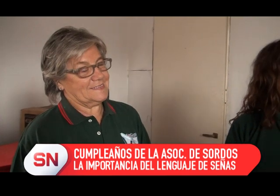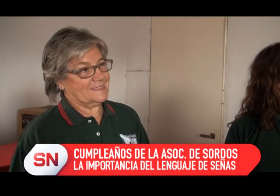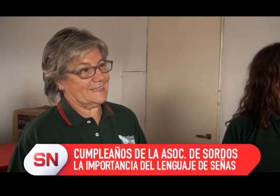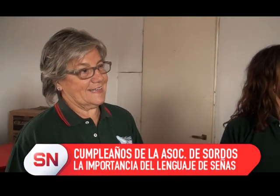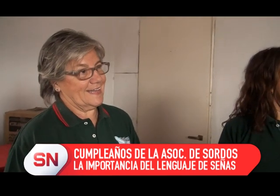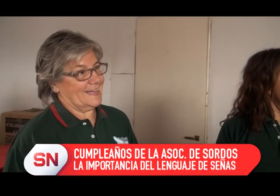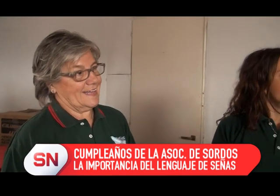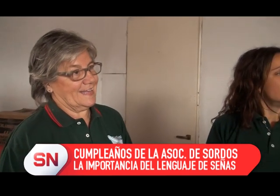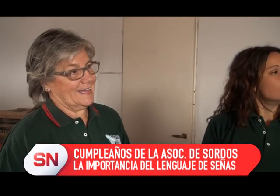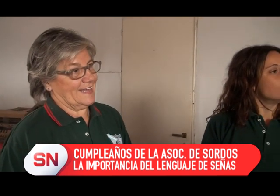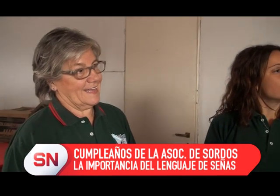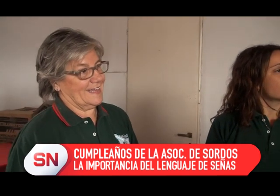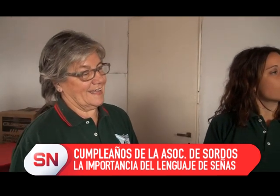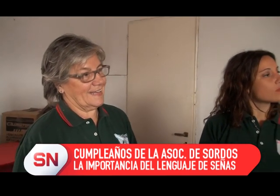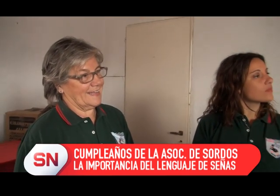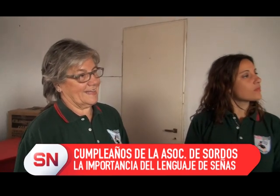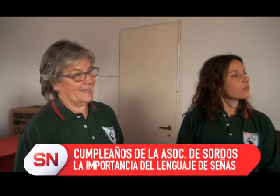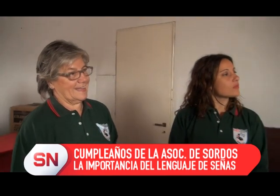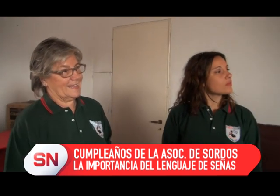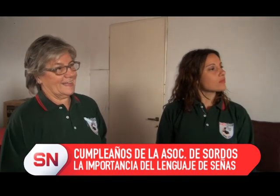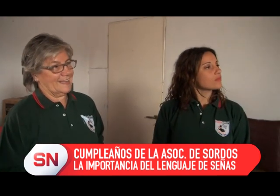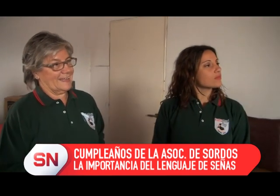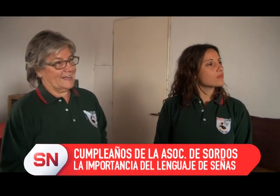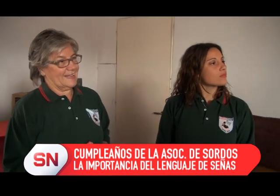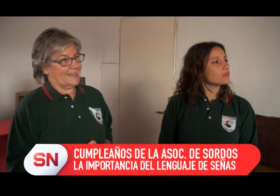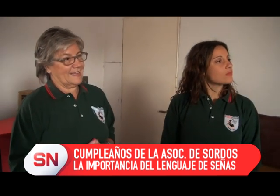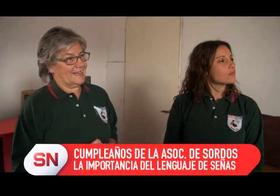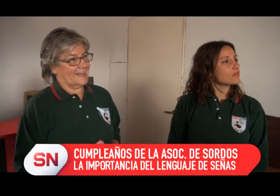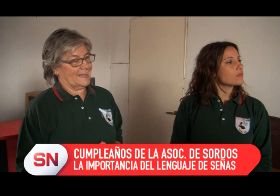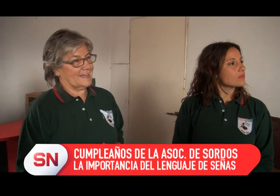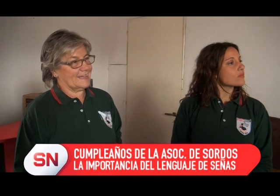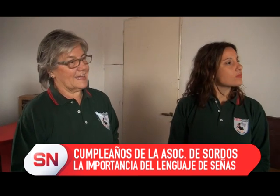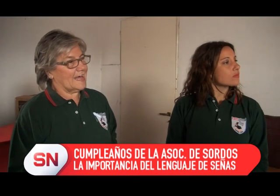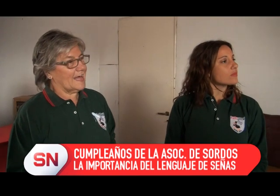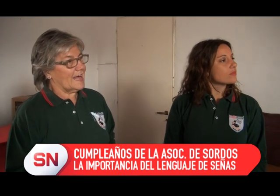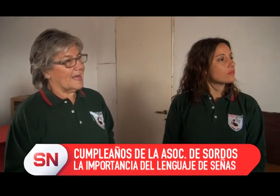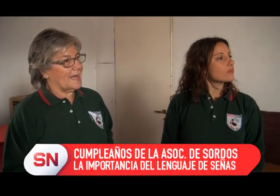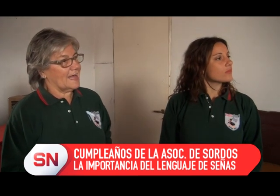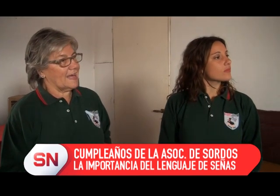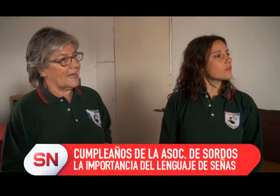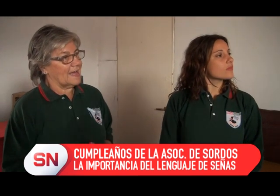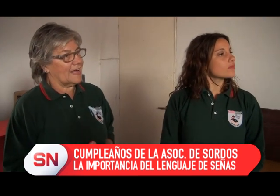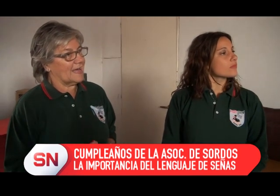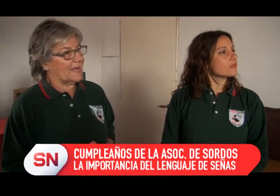Silvia, hubo al principio como una resistencia a este idioma de señas, ¿por qué?